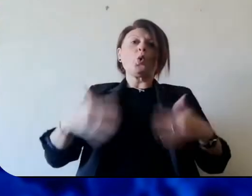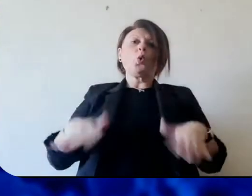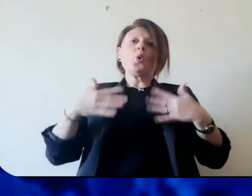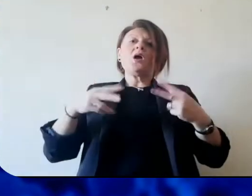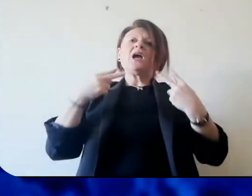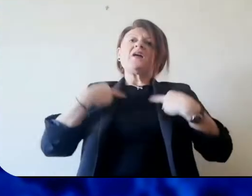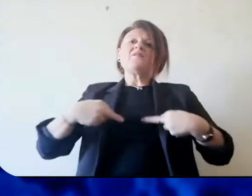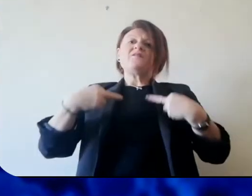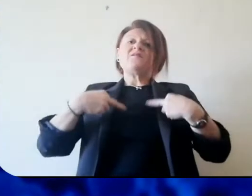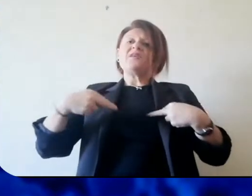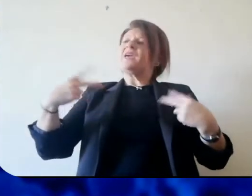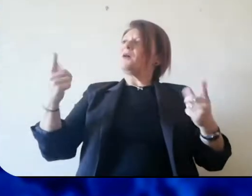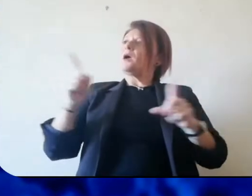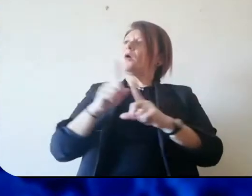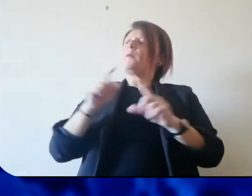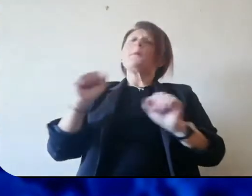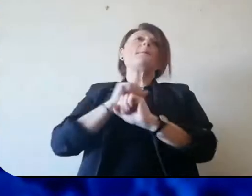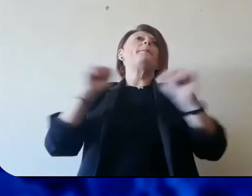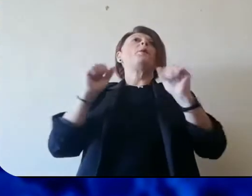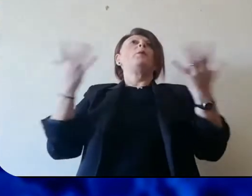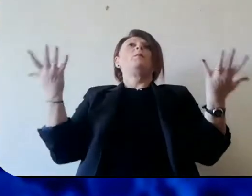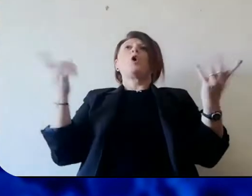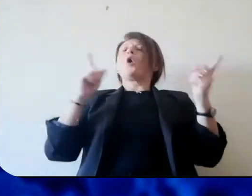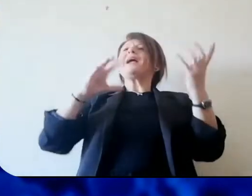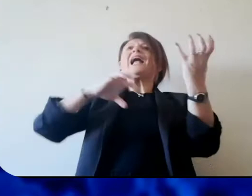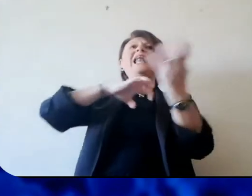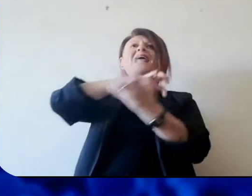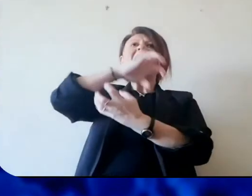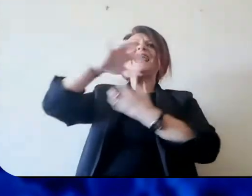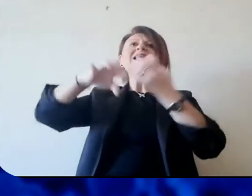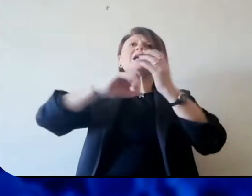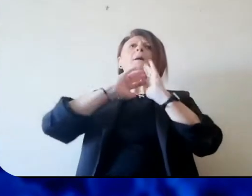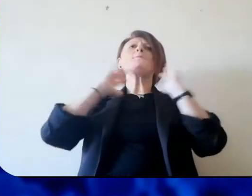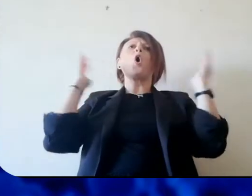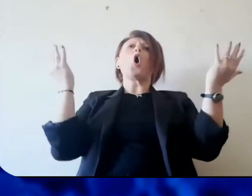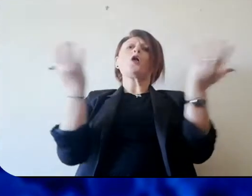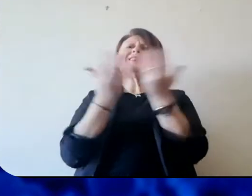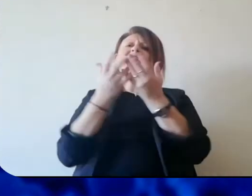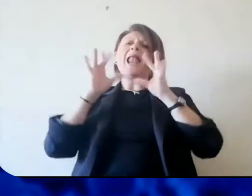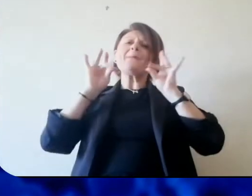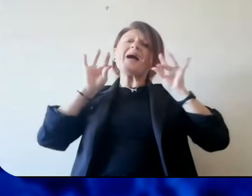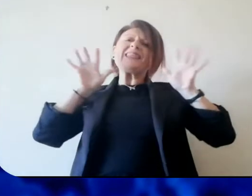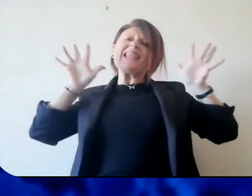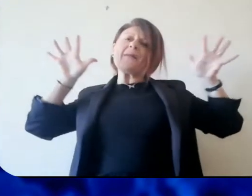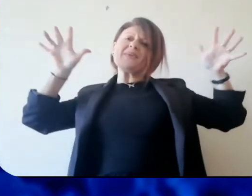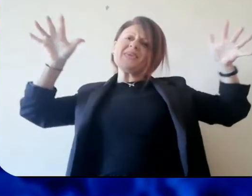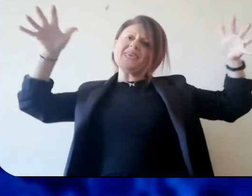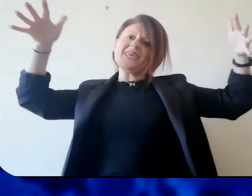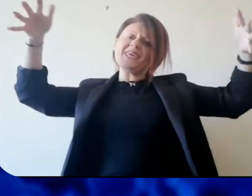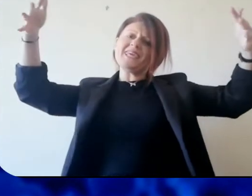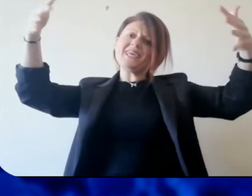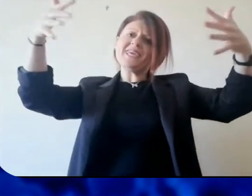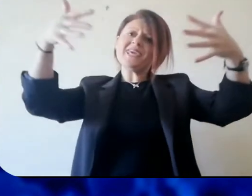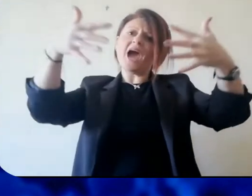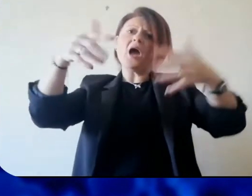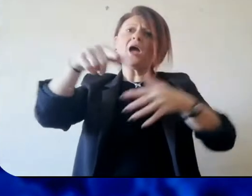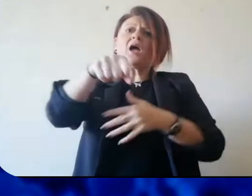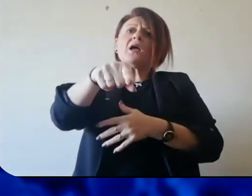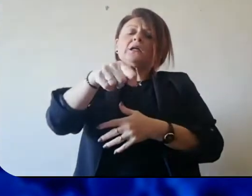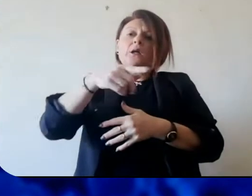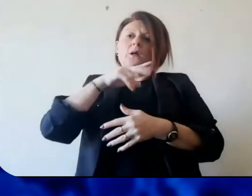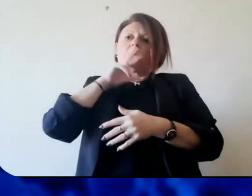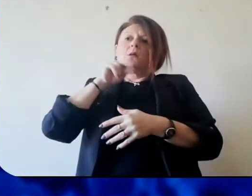vivendo accidentalmente, ci troviamo immersi in una crisi mondiale, in una pandemia, qualcosa di